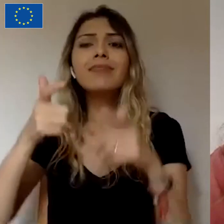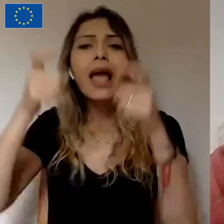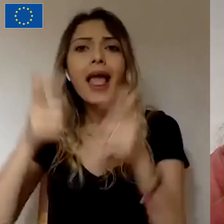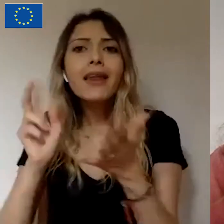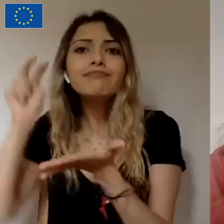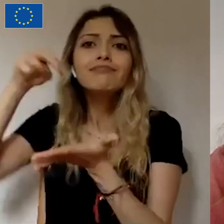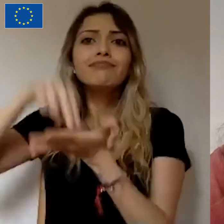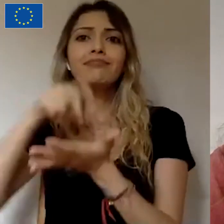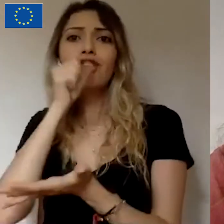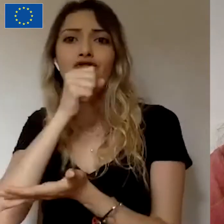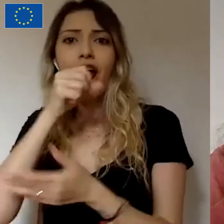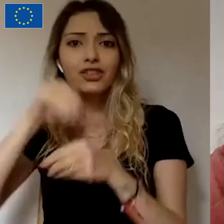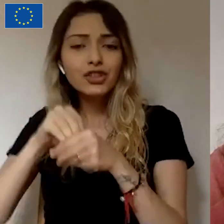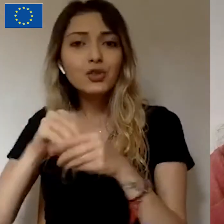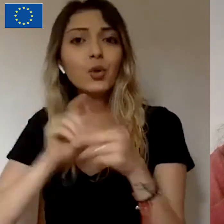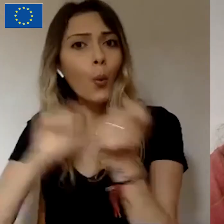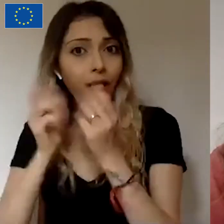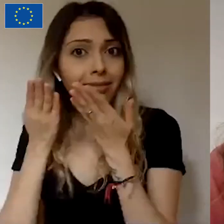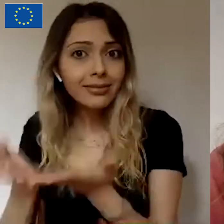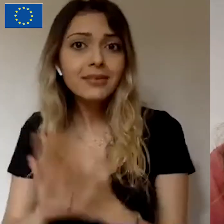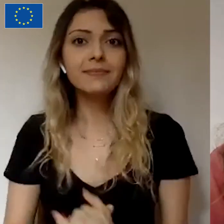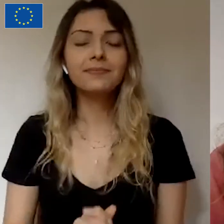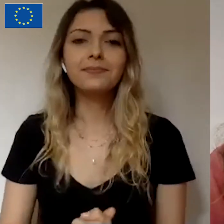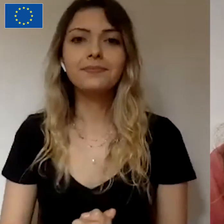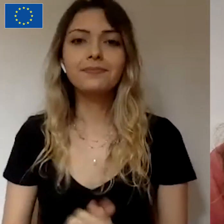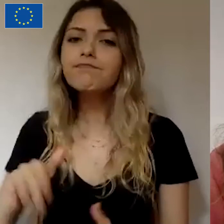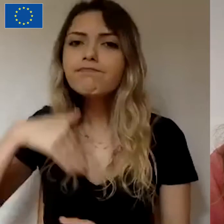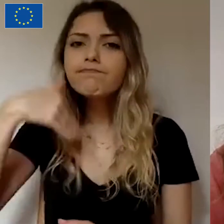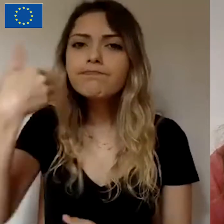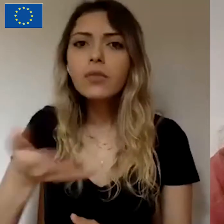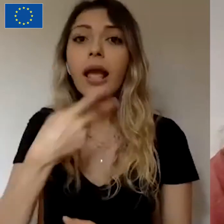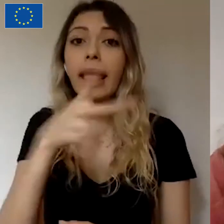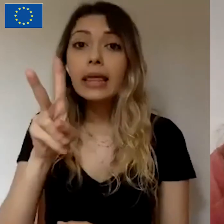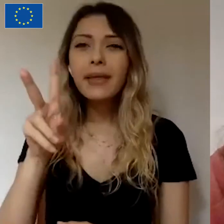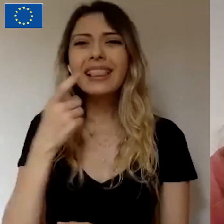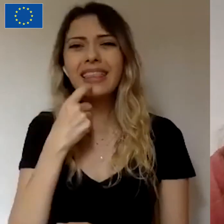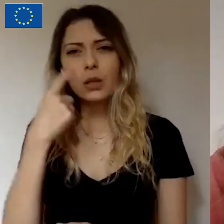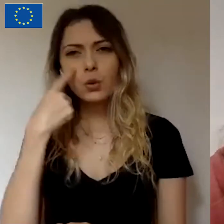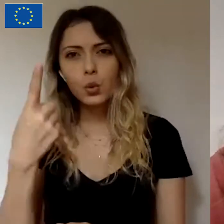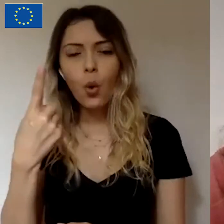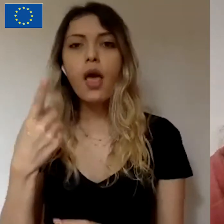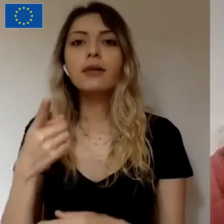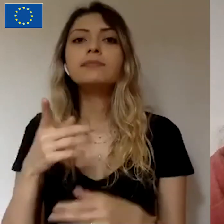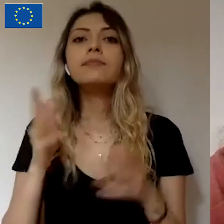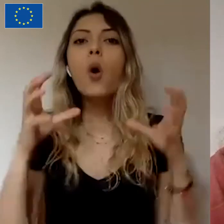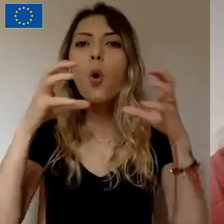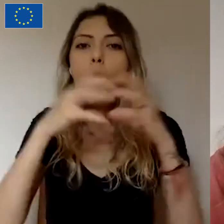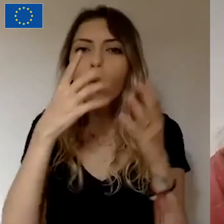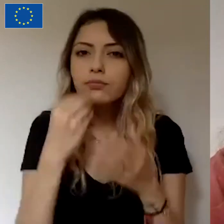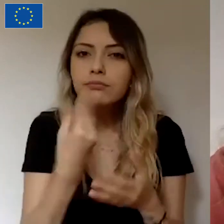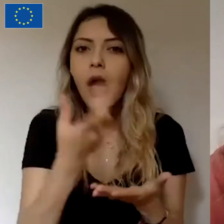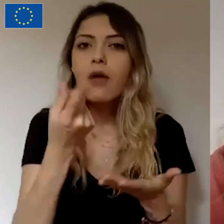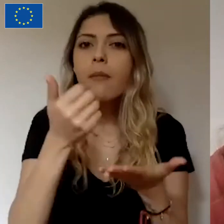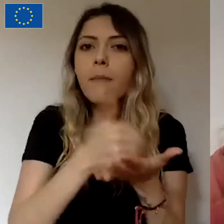kullandığını görüyoruz kitlesel fonlamayı. Sonrasında 2000 yılında kitlesel fonlamaya dedikçe ArtistShare